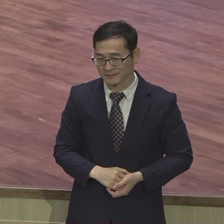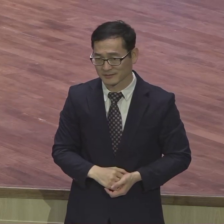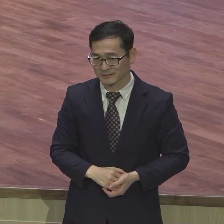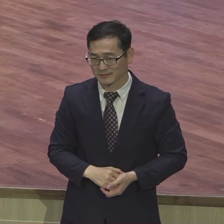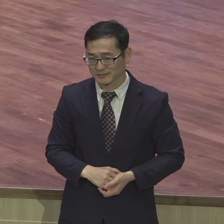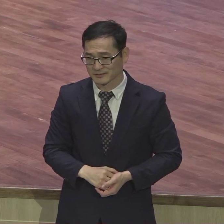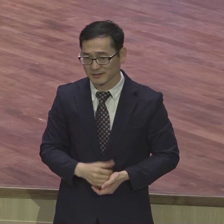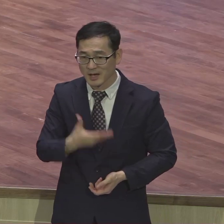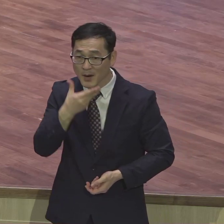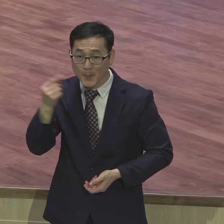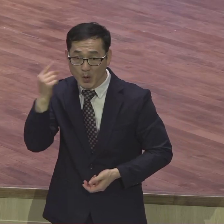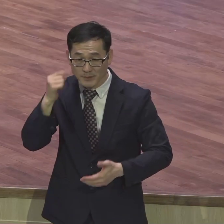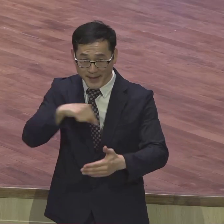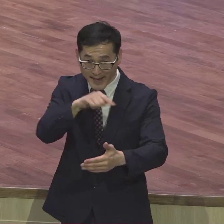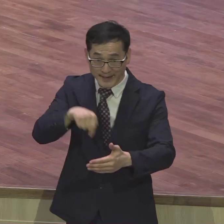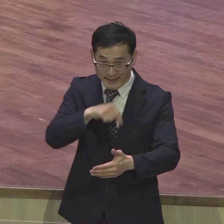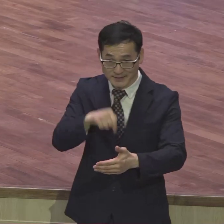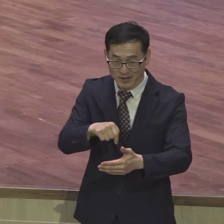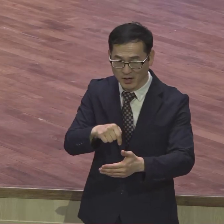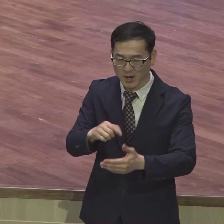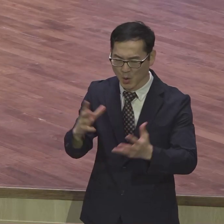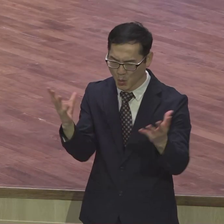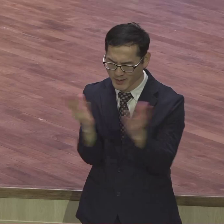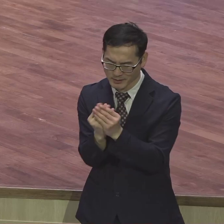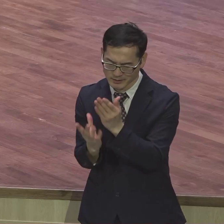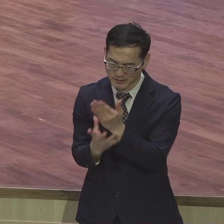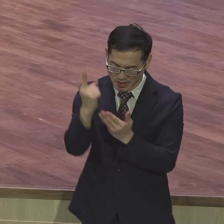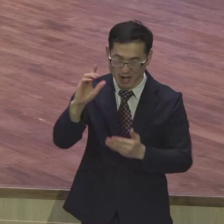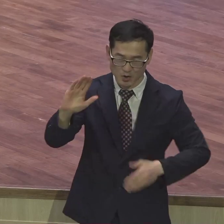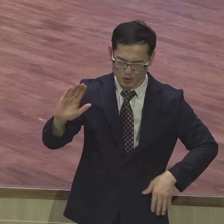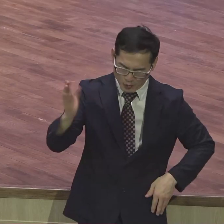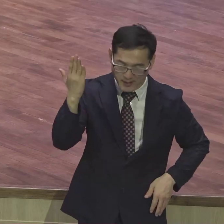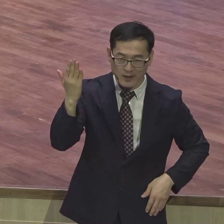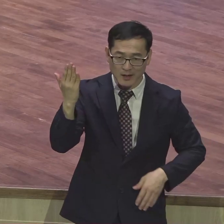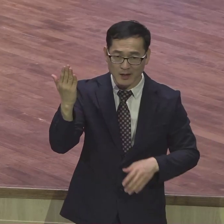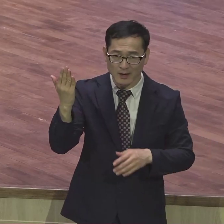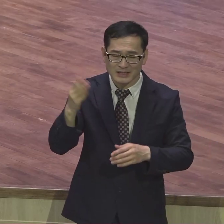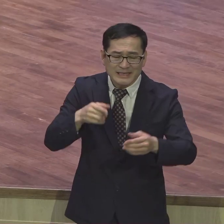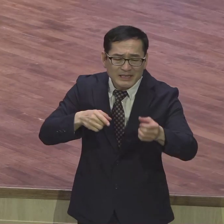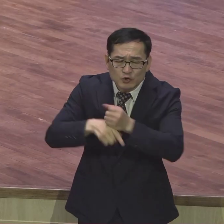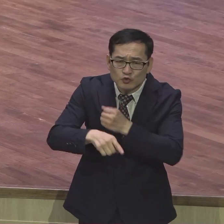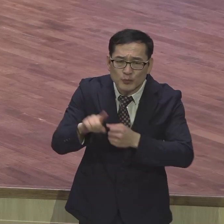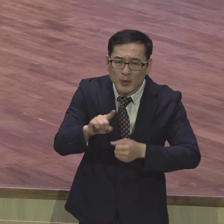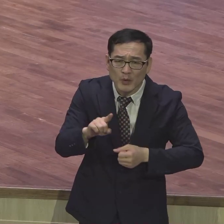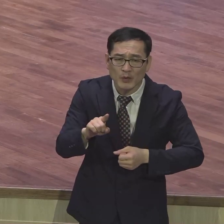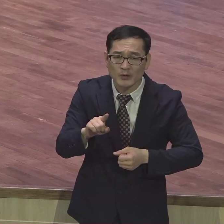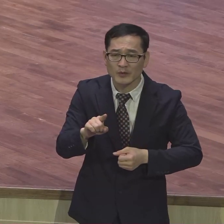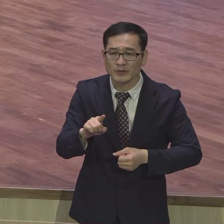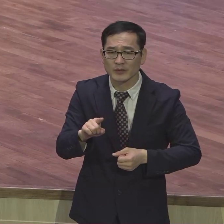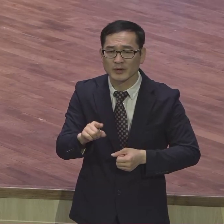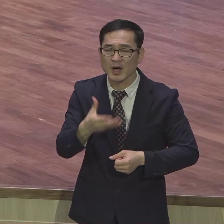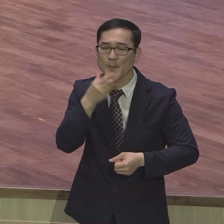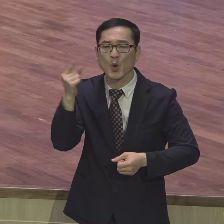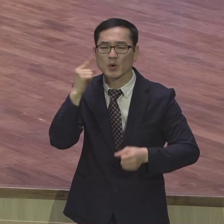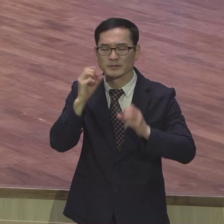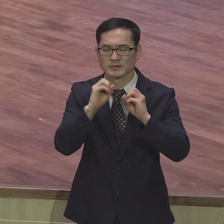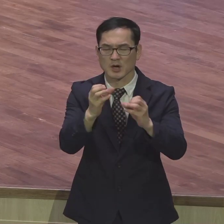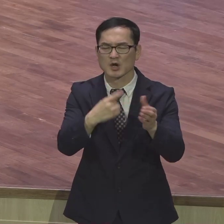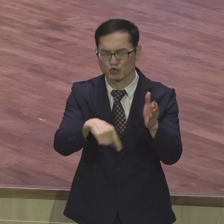완전 원리스를 이루어야 될 이유 그것이 뭐냐 복음 증거를 위해서다